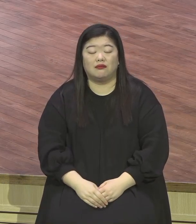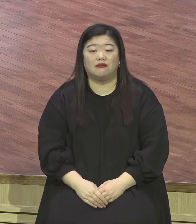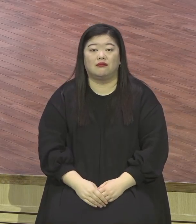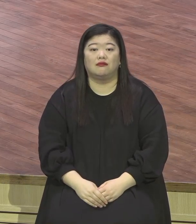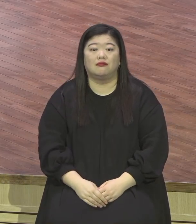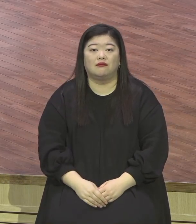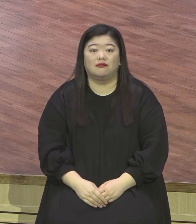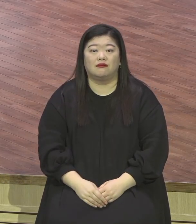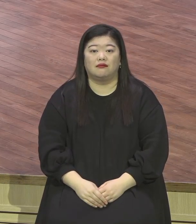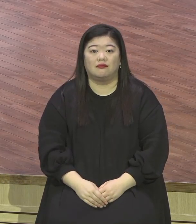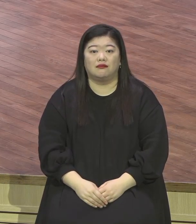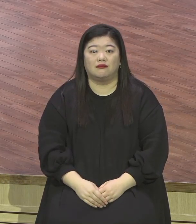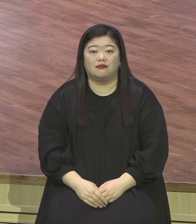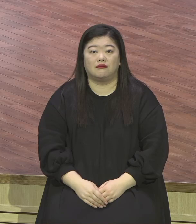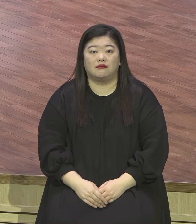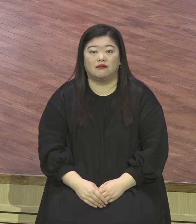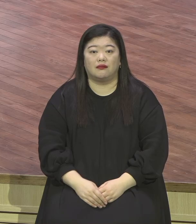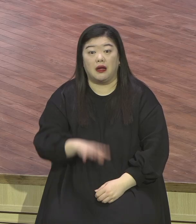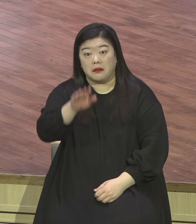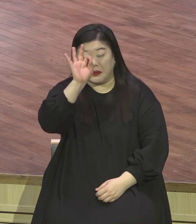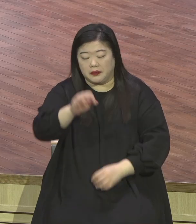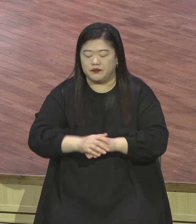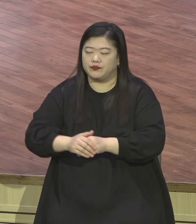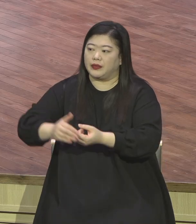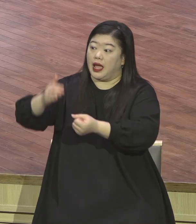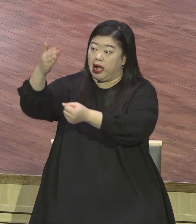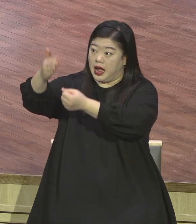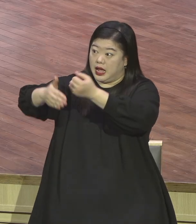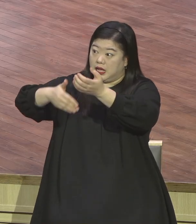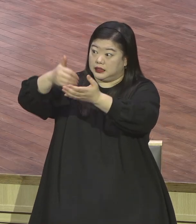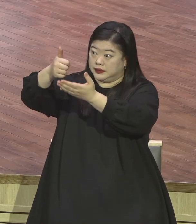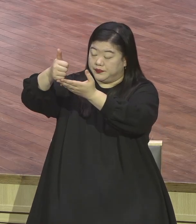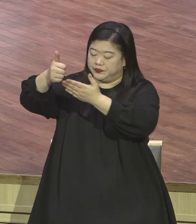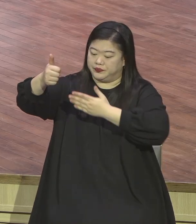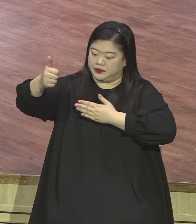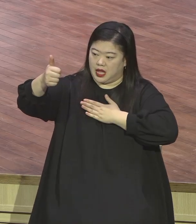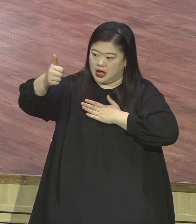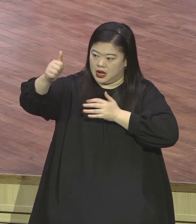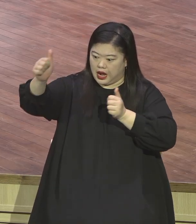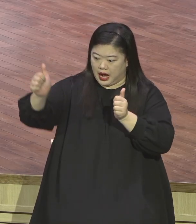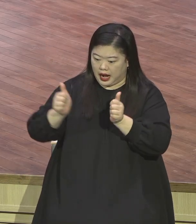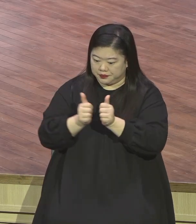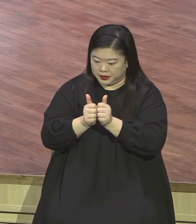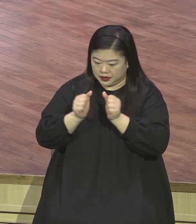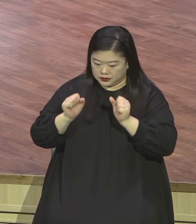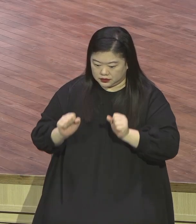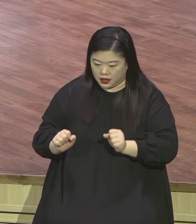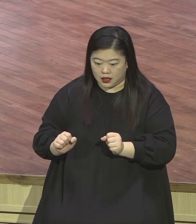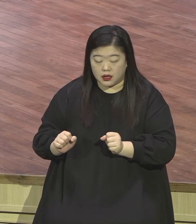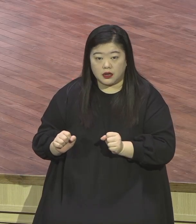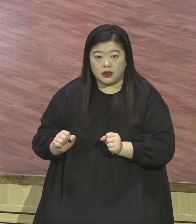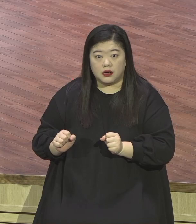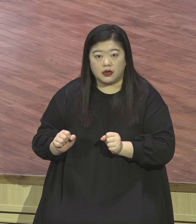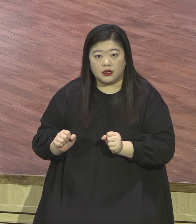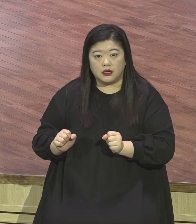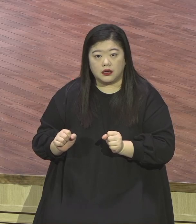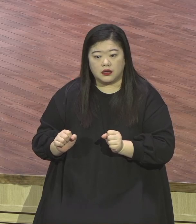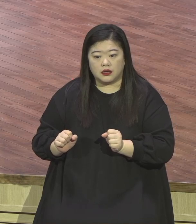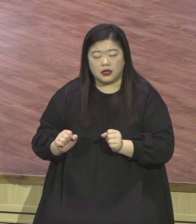하나님과 나와 함께 하신다 이런 묵상으로 해봤습니까 오늘 종일 다른 생각하지 마시고